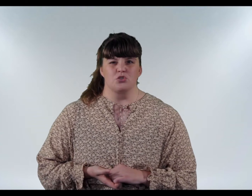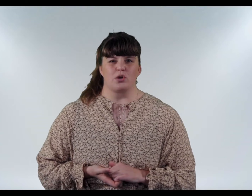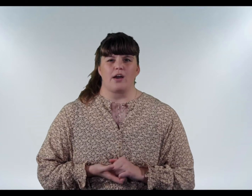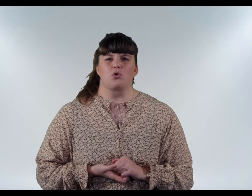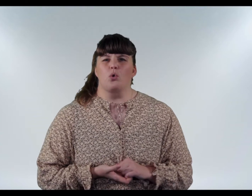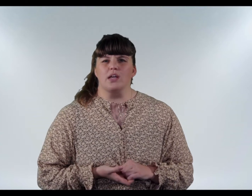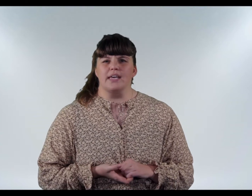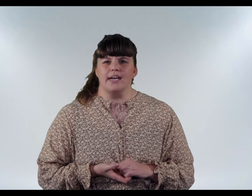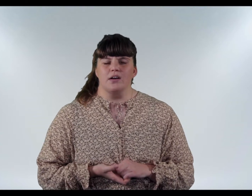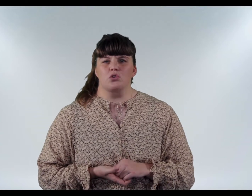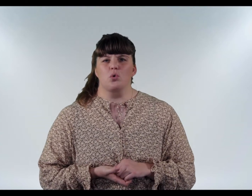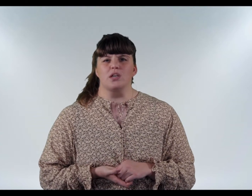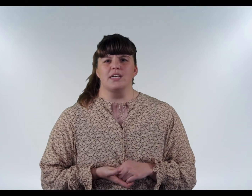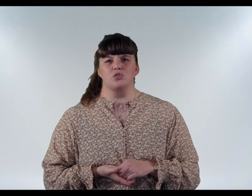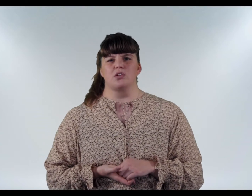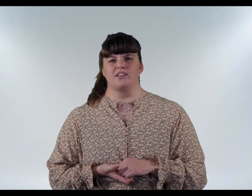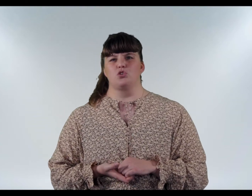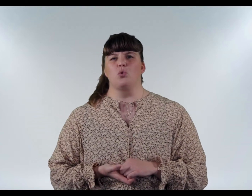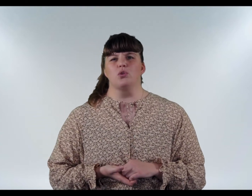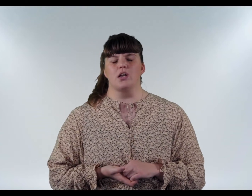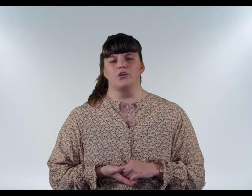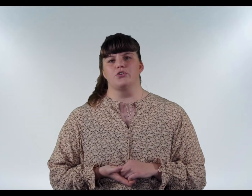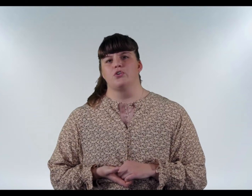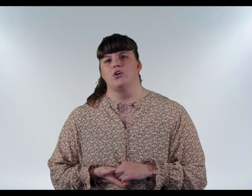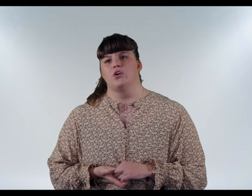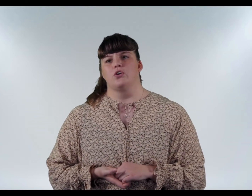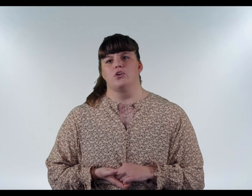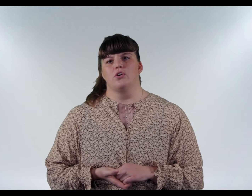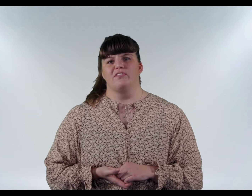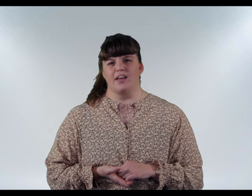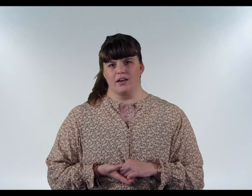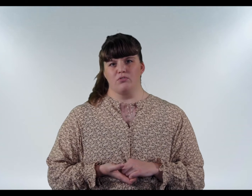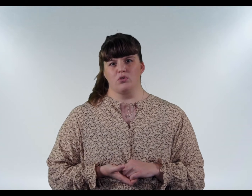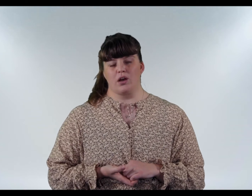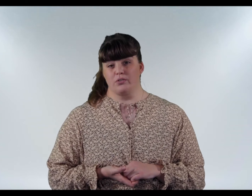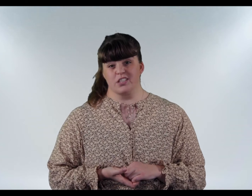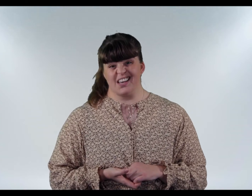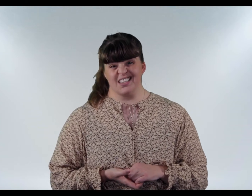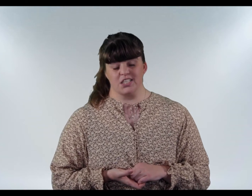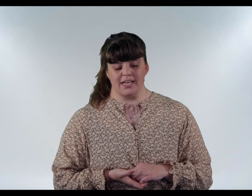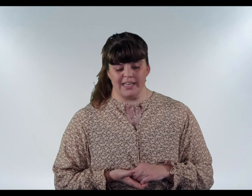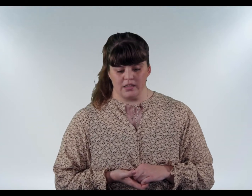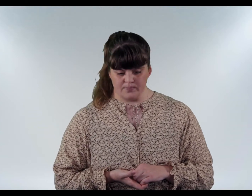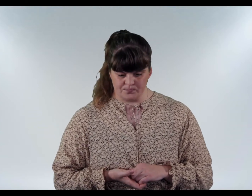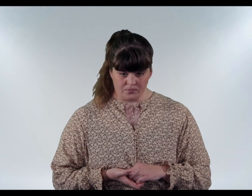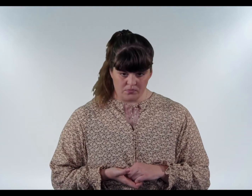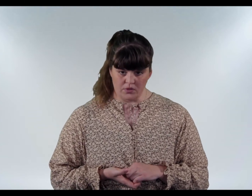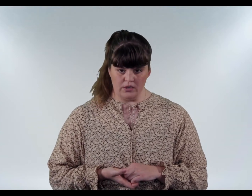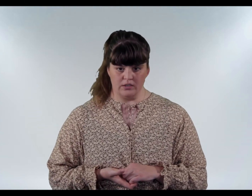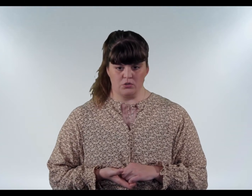líka hróki, hróki er svona að vera dónalögur við annað fólk áhans að eiga skilið. Gott